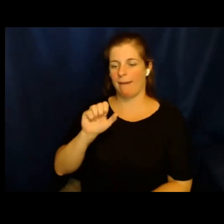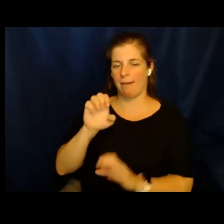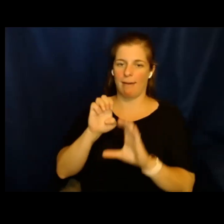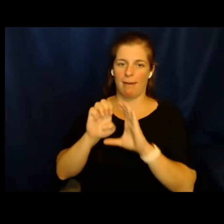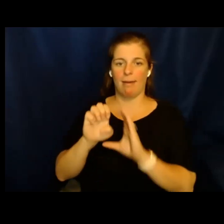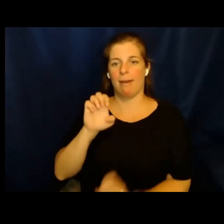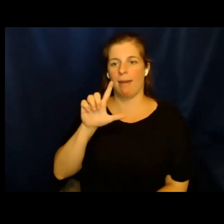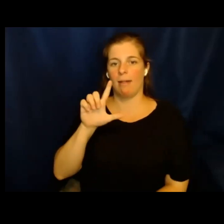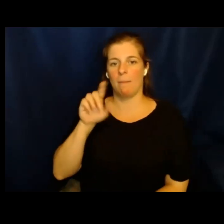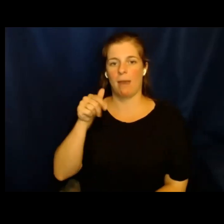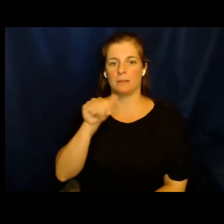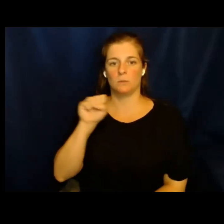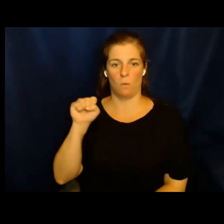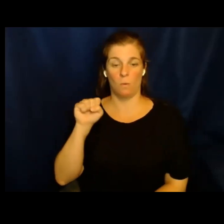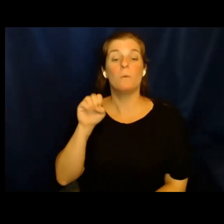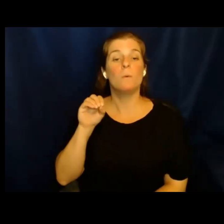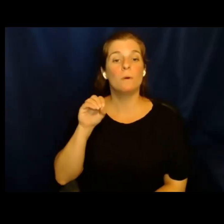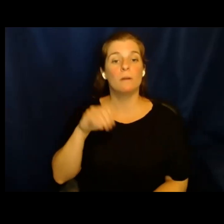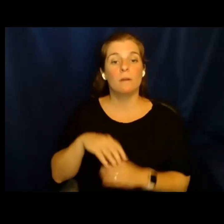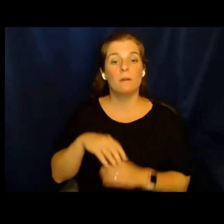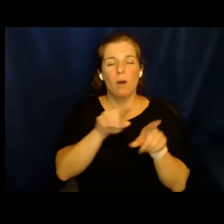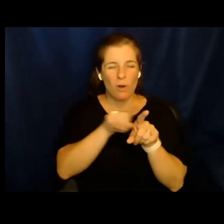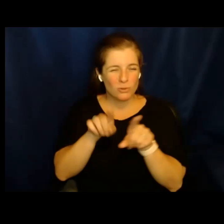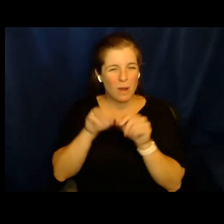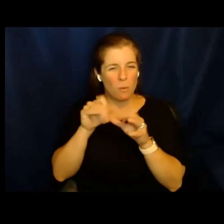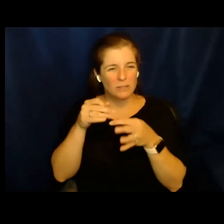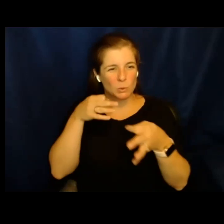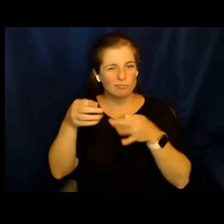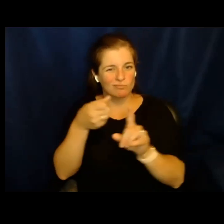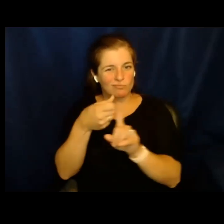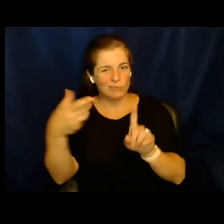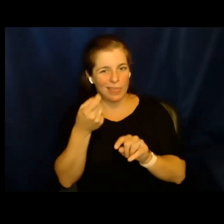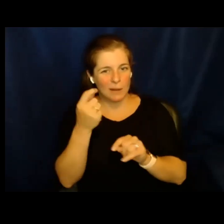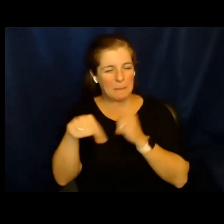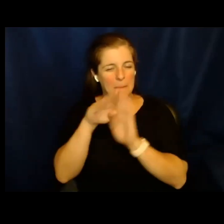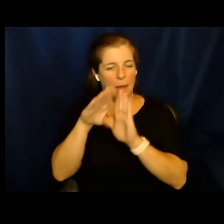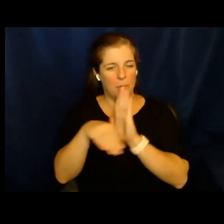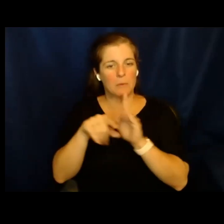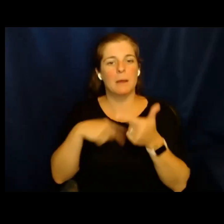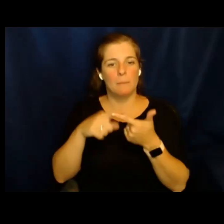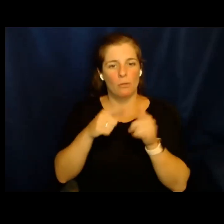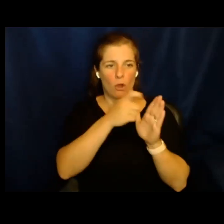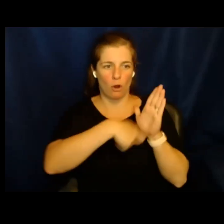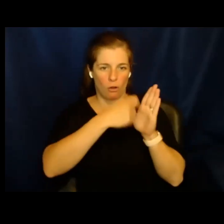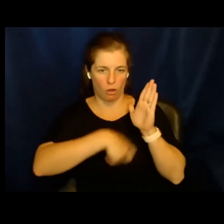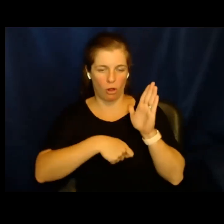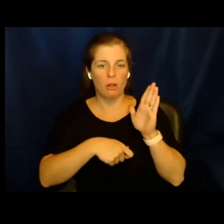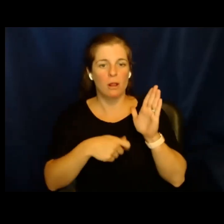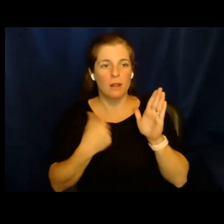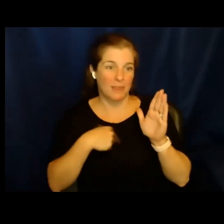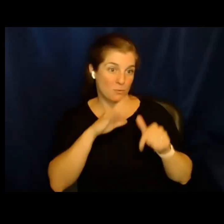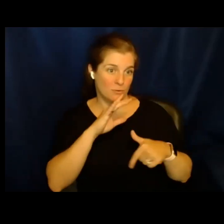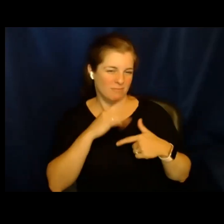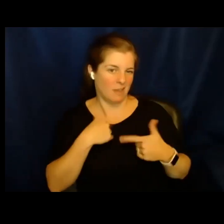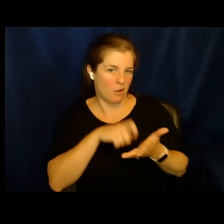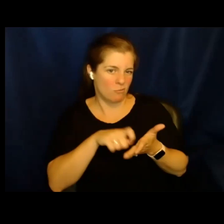particularmente en la región del Paso. Y sí quiero dar detalles de antecedentes, pequeños antecedentes acerca del artículo